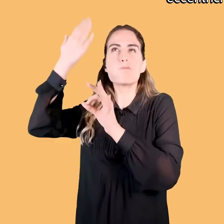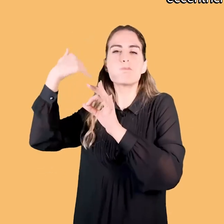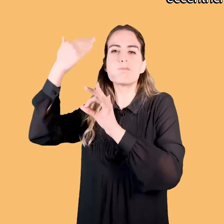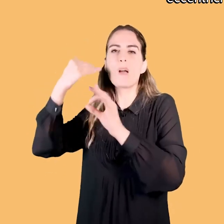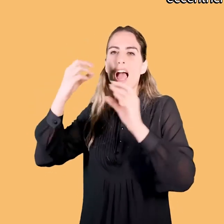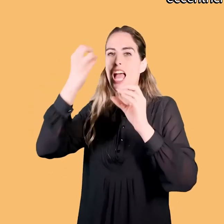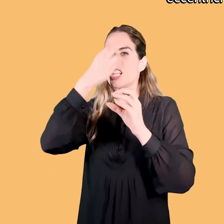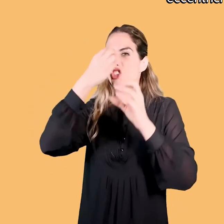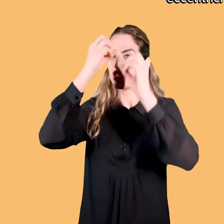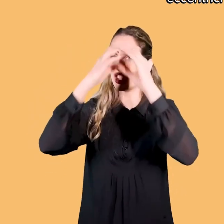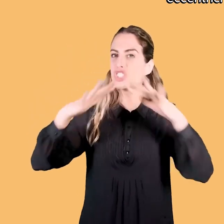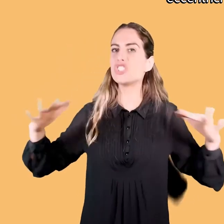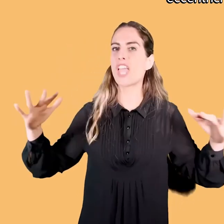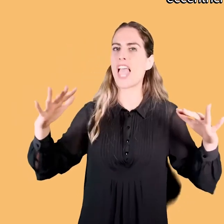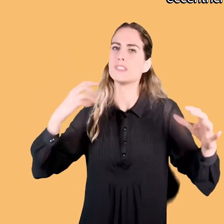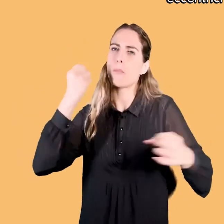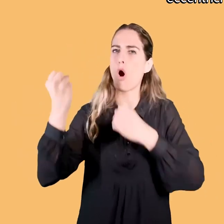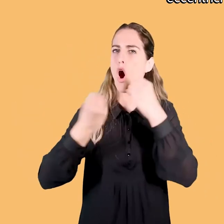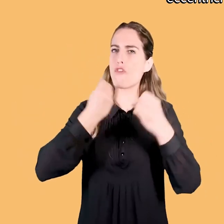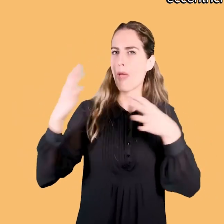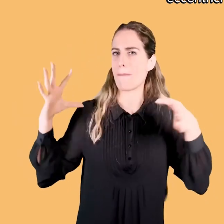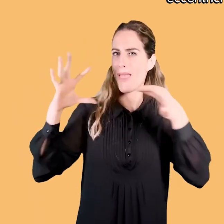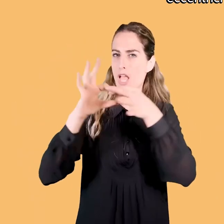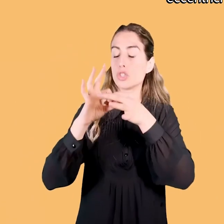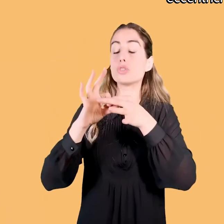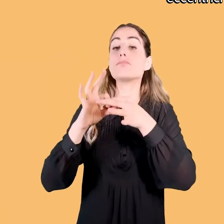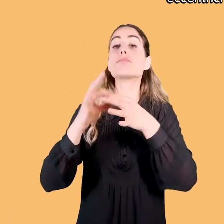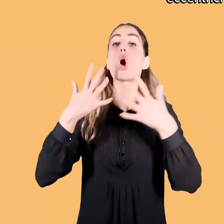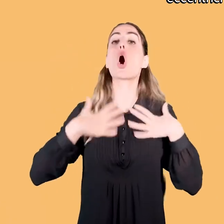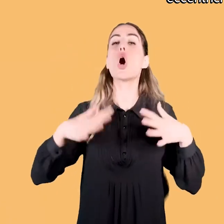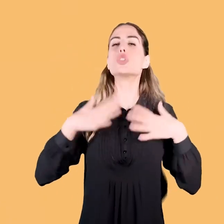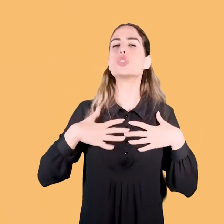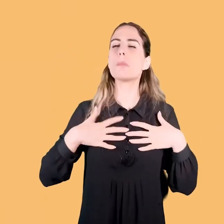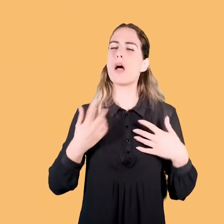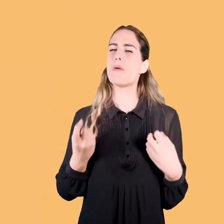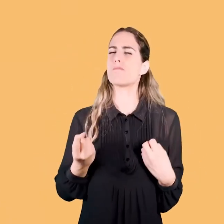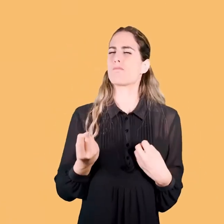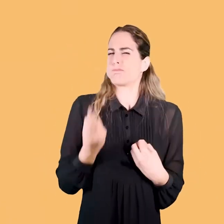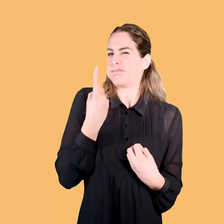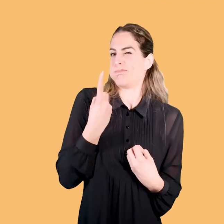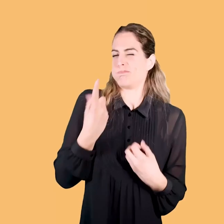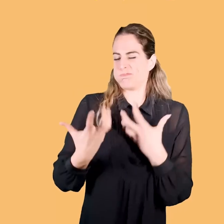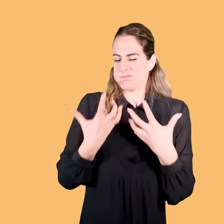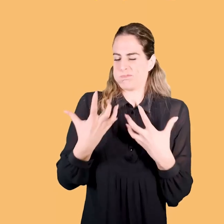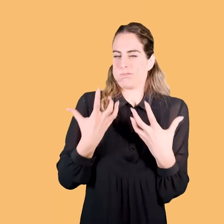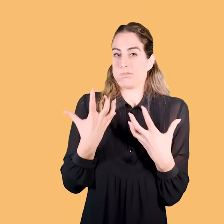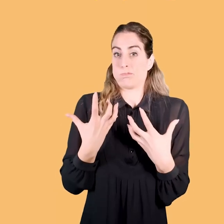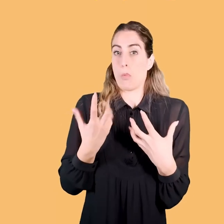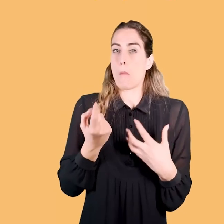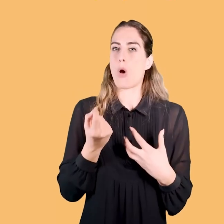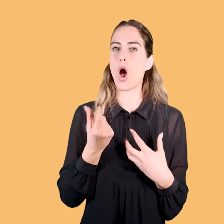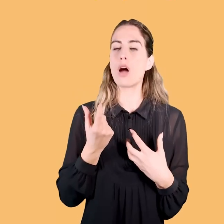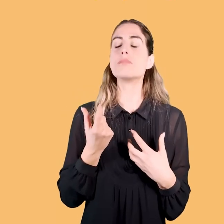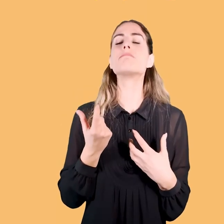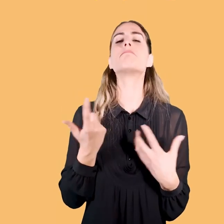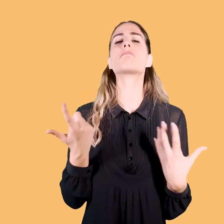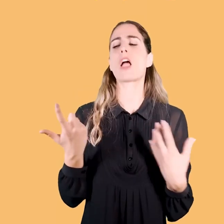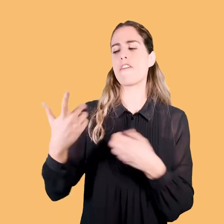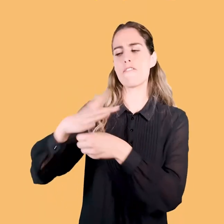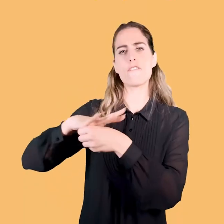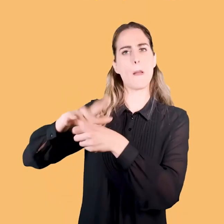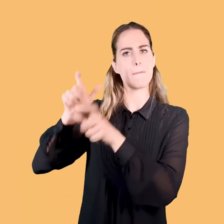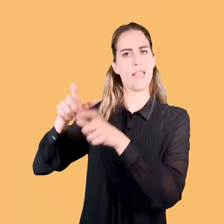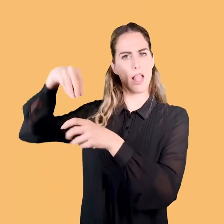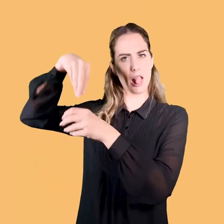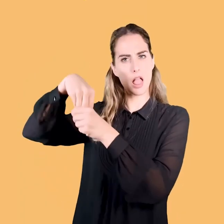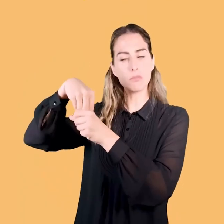comunque in movimento. Quindi i costumi sono un po' eccentrici, in un certo senso, per quanto riguarda tutta la